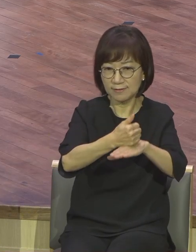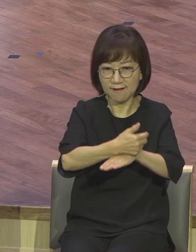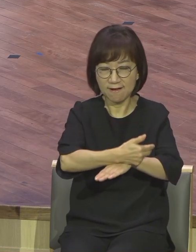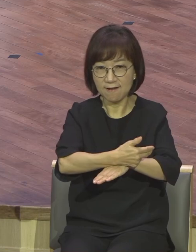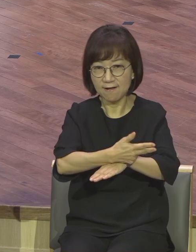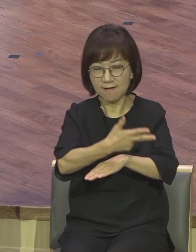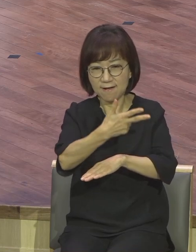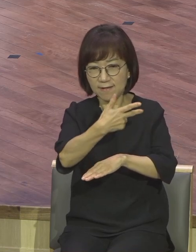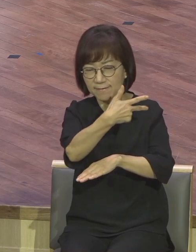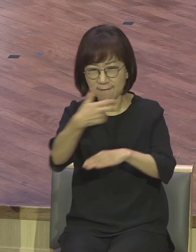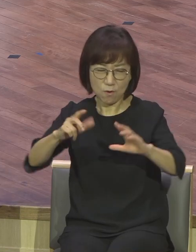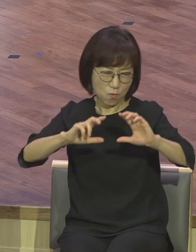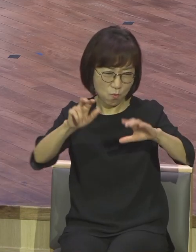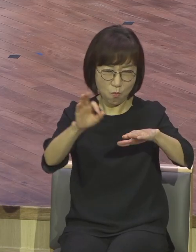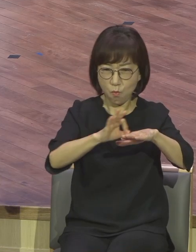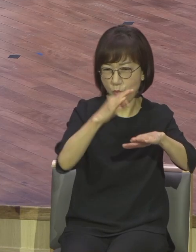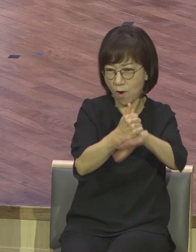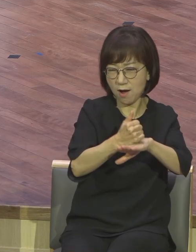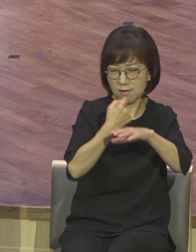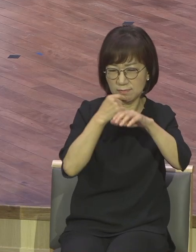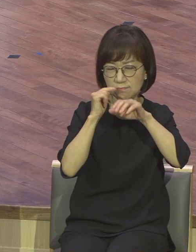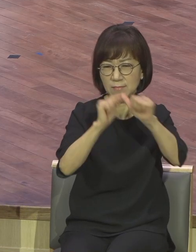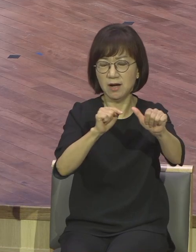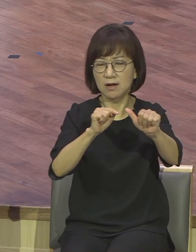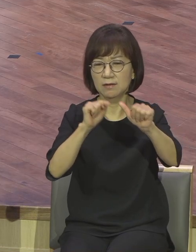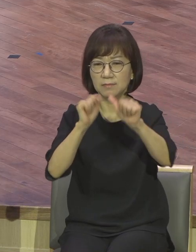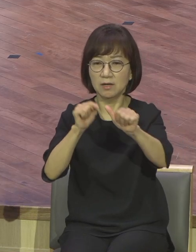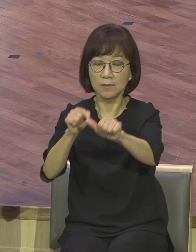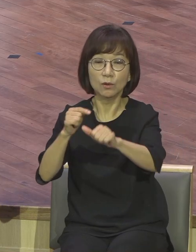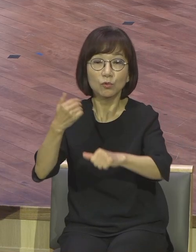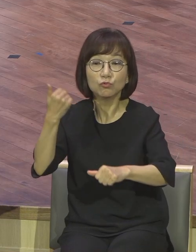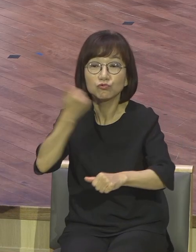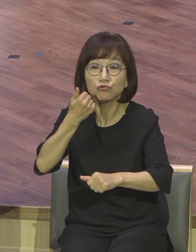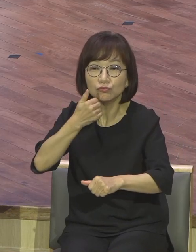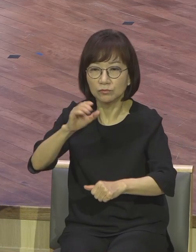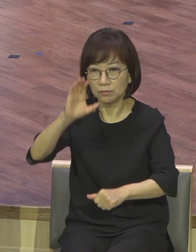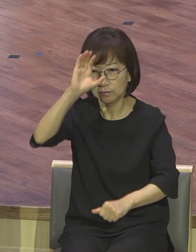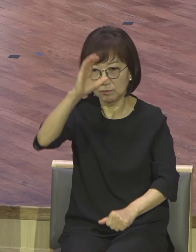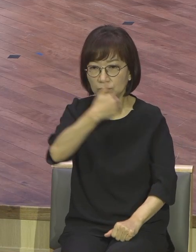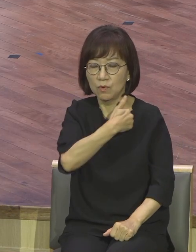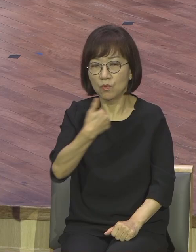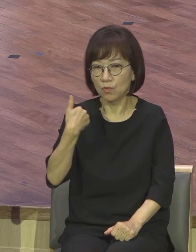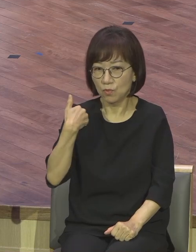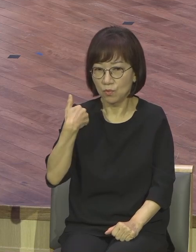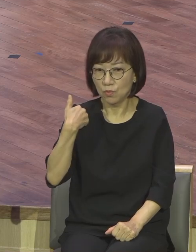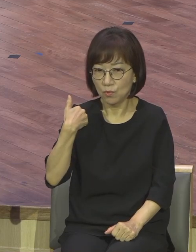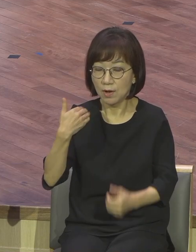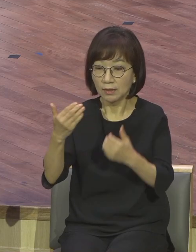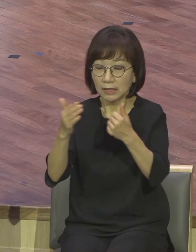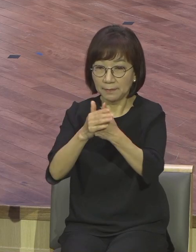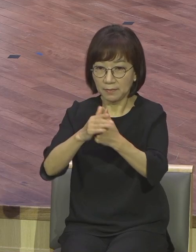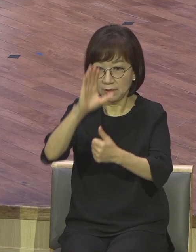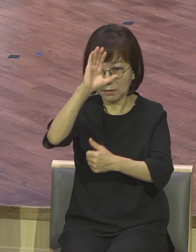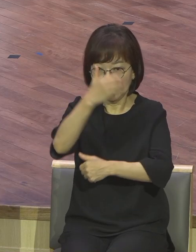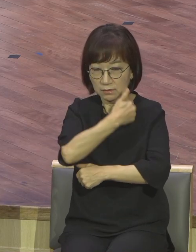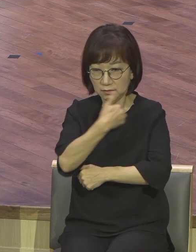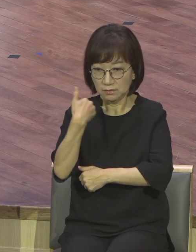교황청이요. 교회가 위에 있었습니다. 그 당시에 이 로마 교황청이 그래서 왕들을 다 그렇게 파손할